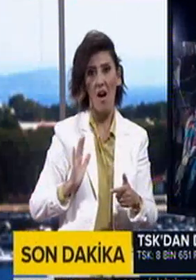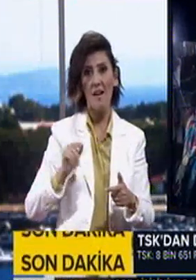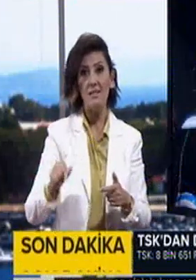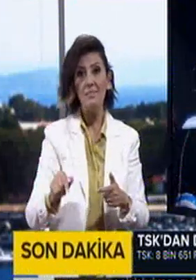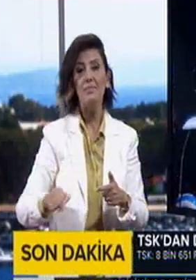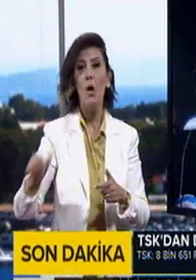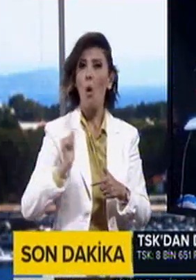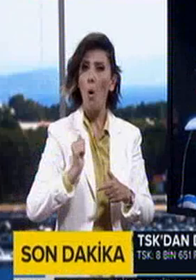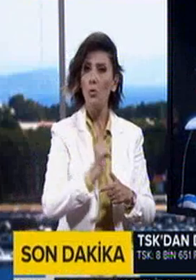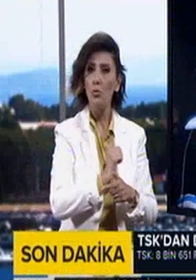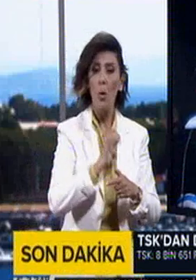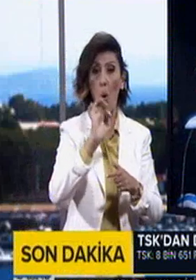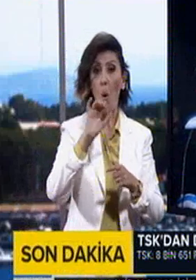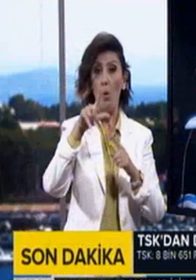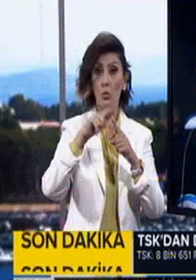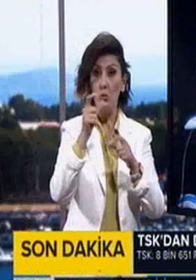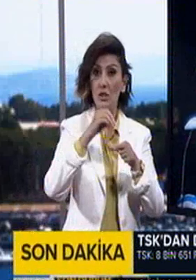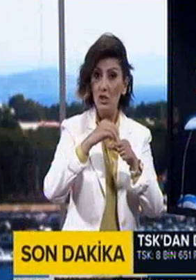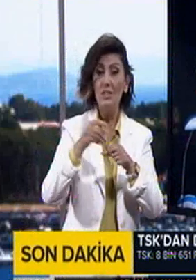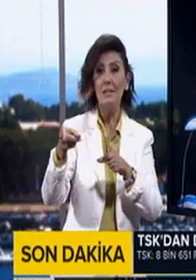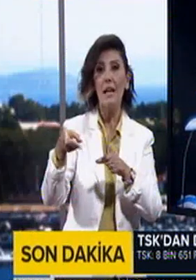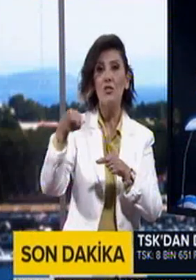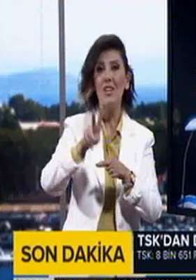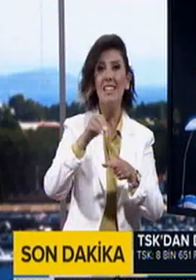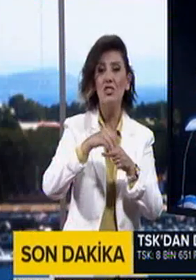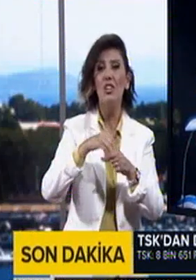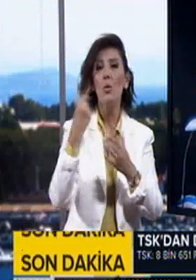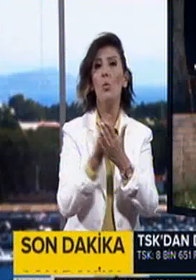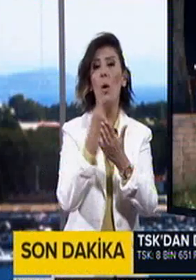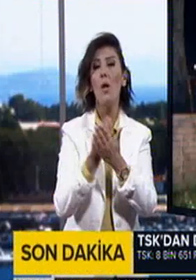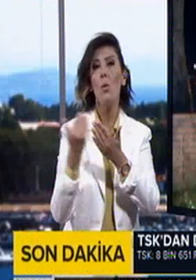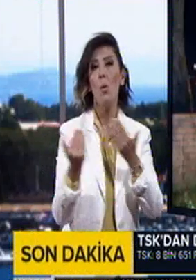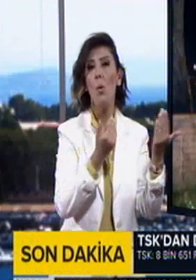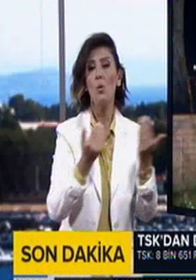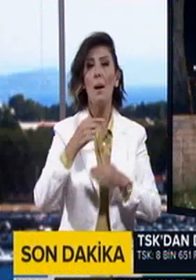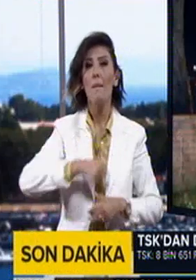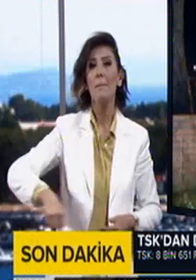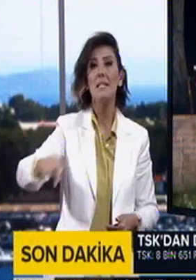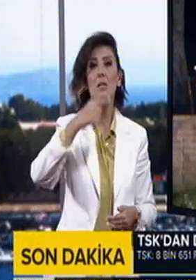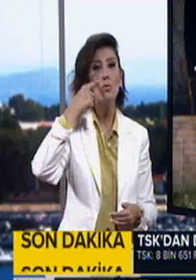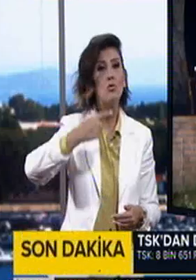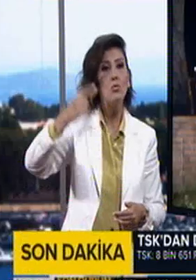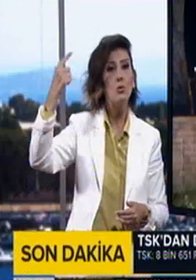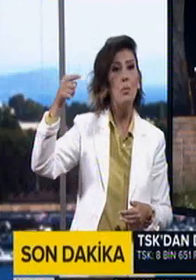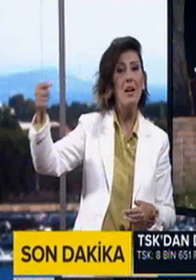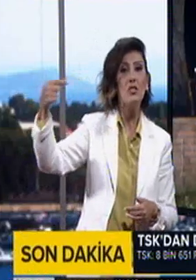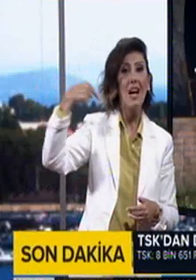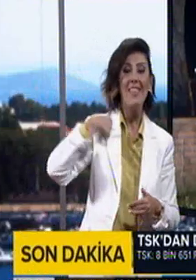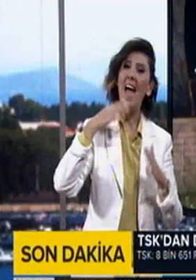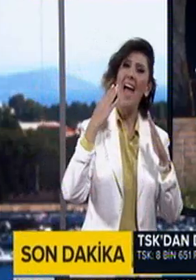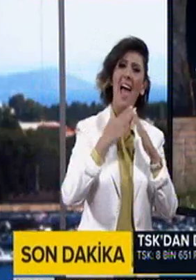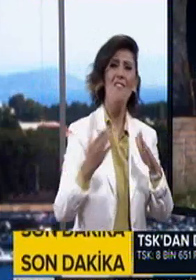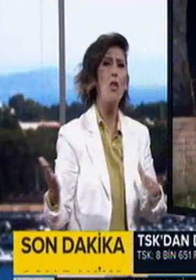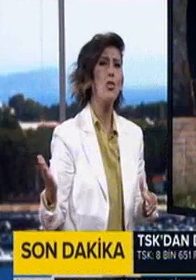için Kur'an-ı Kerim okunduğu dualar edildi. Allahi Ya Rabbi affedicisin. Biz Cumhurbaşkanımız eve dönün